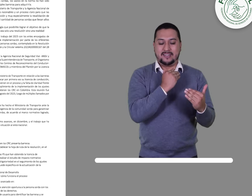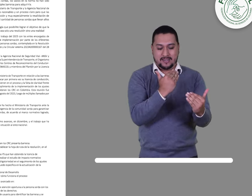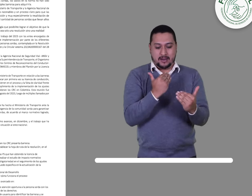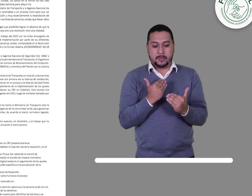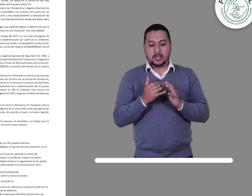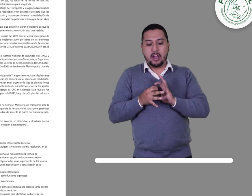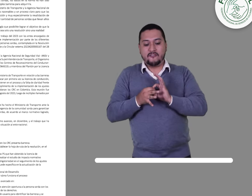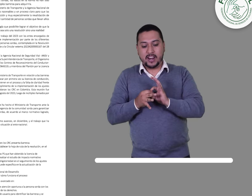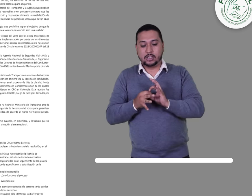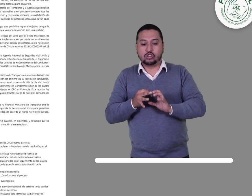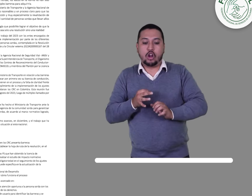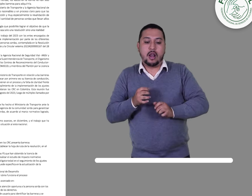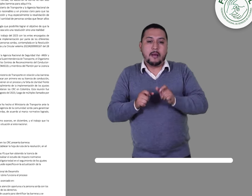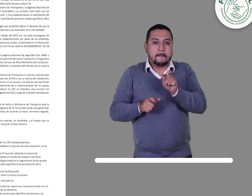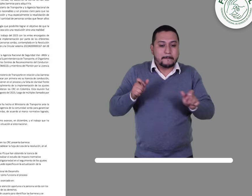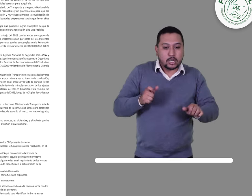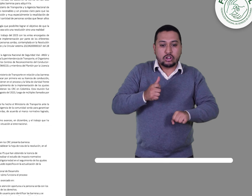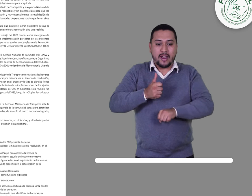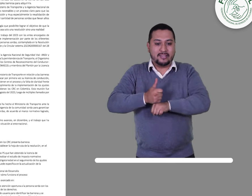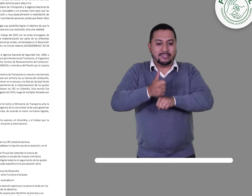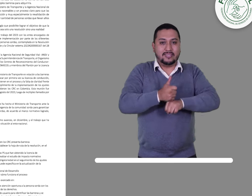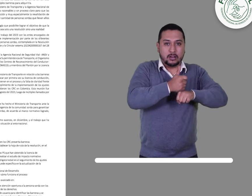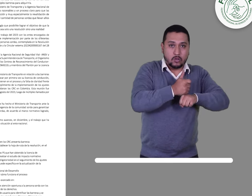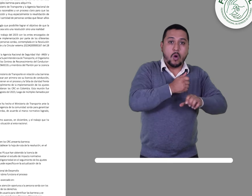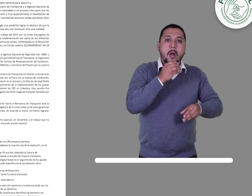licencia de conducción de las personas sordas.